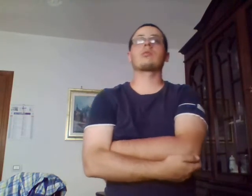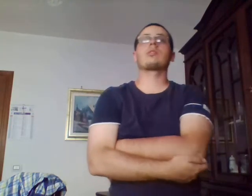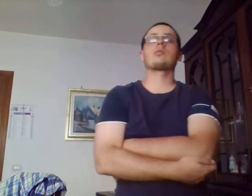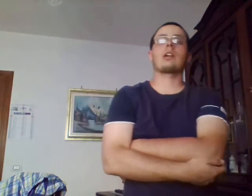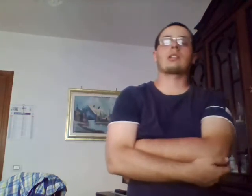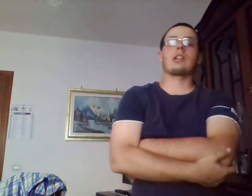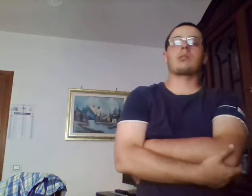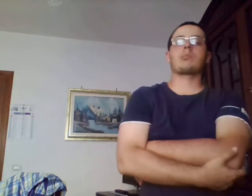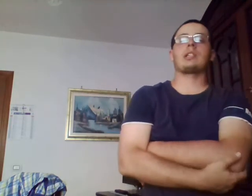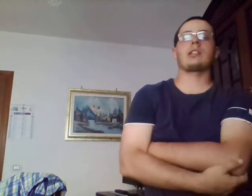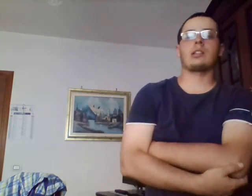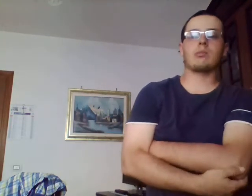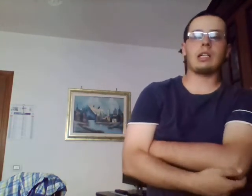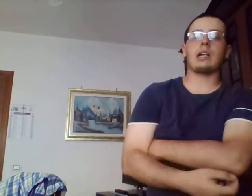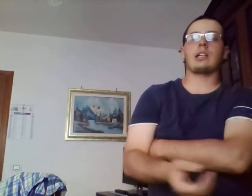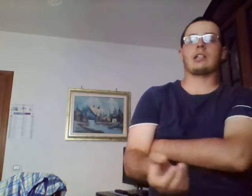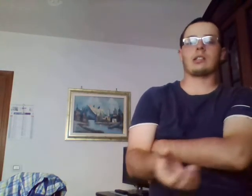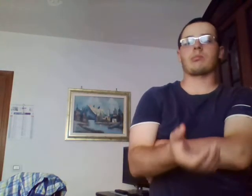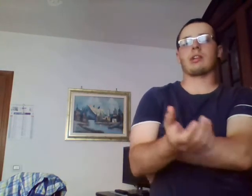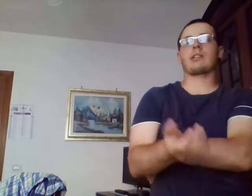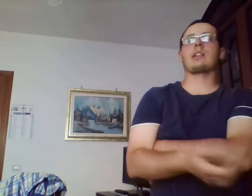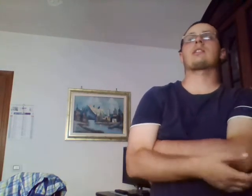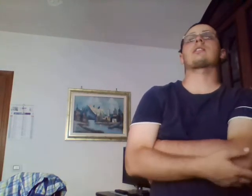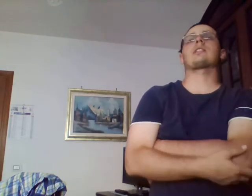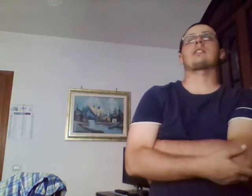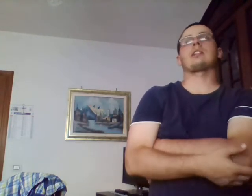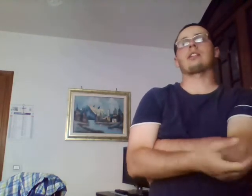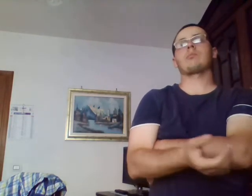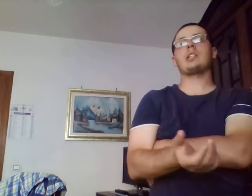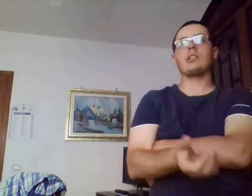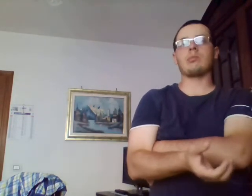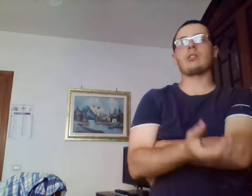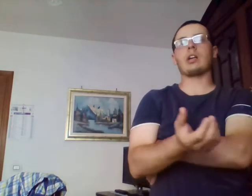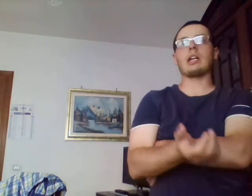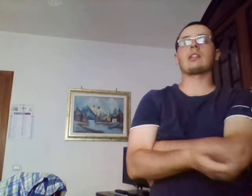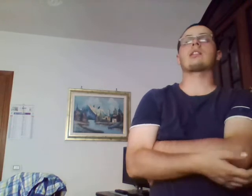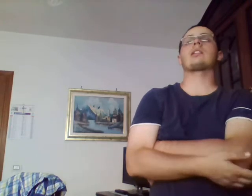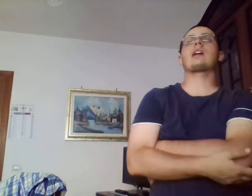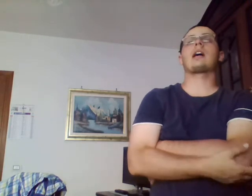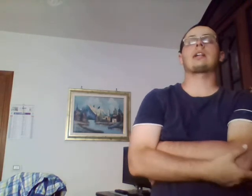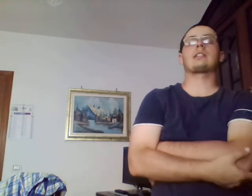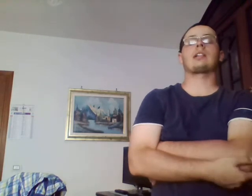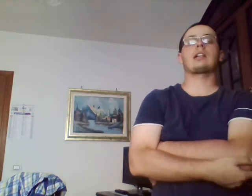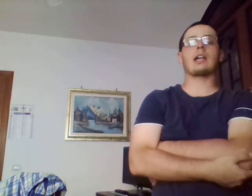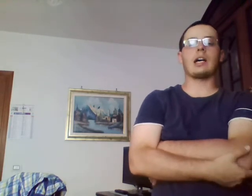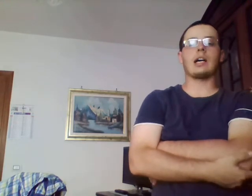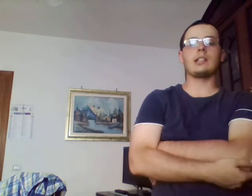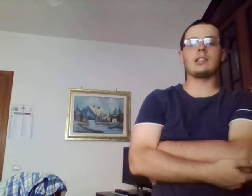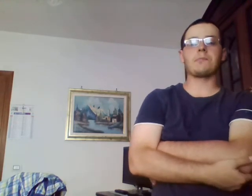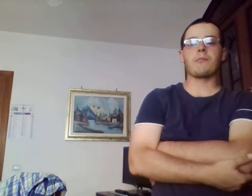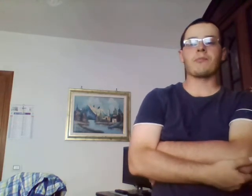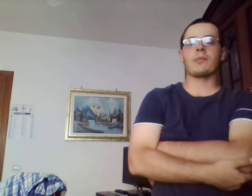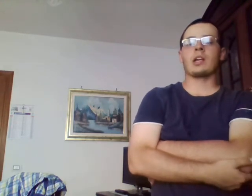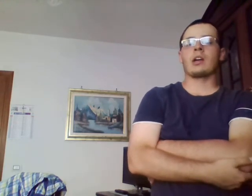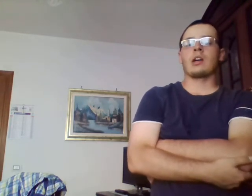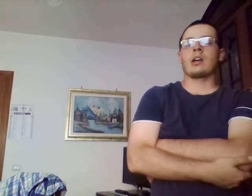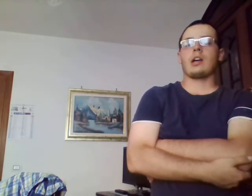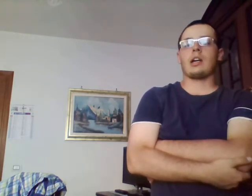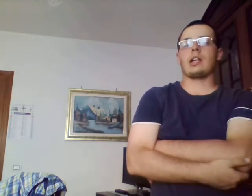riguarda l'ambiente animale, anche presenza di minicetti, gatti e cani e la